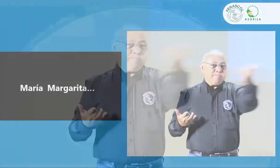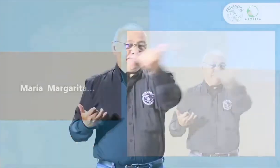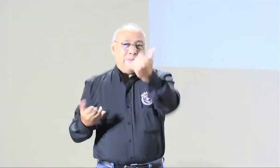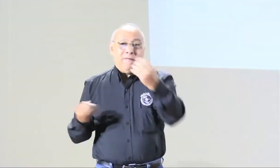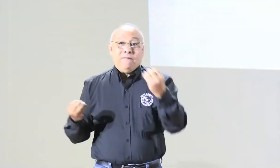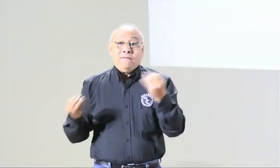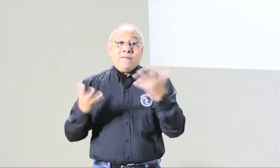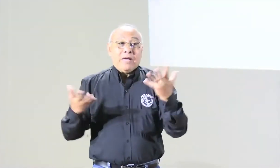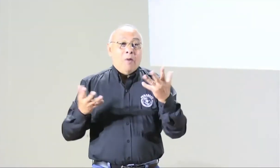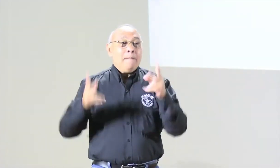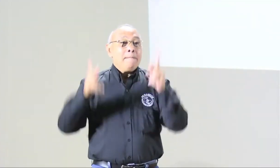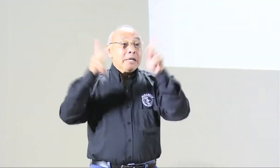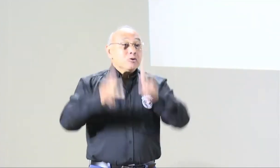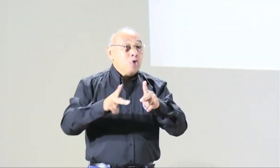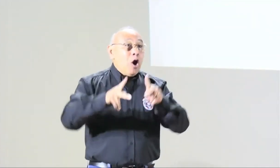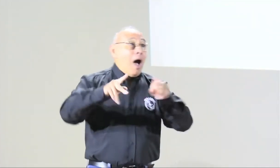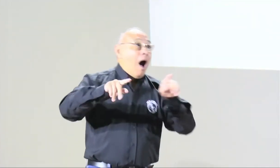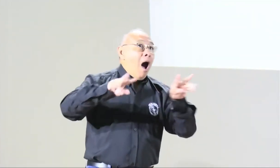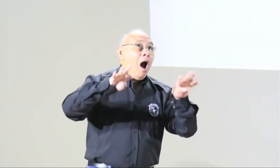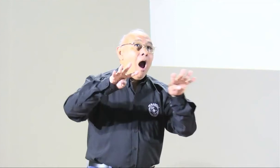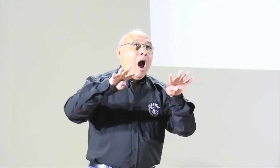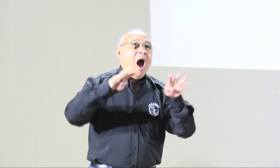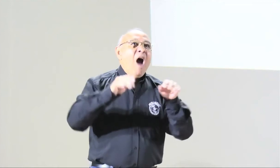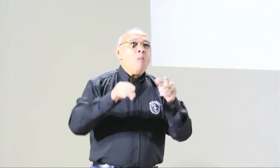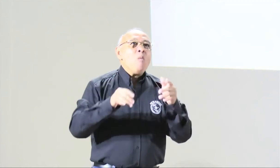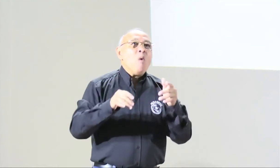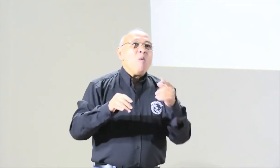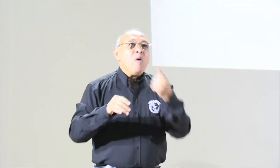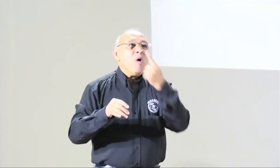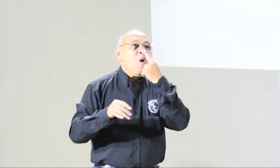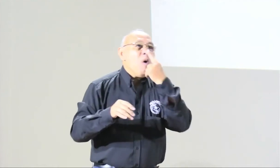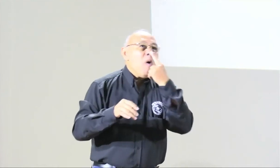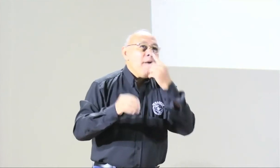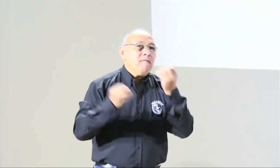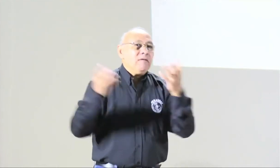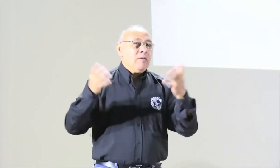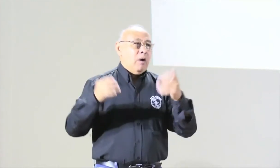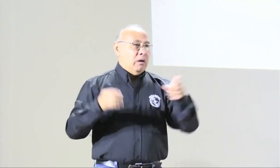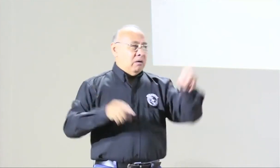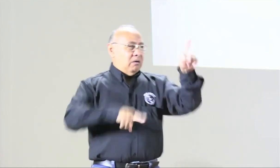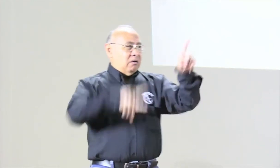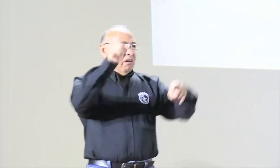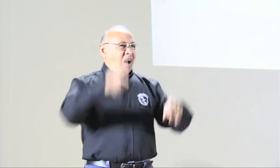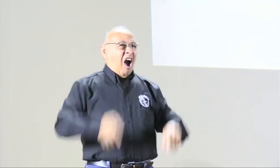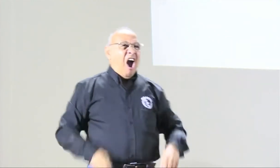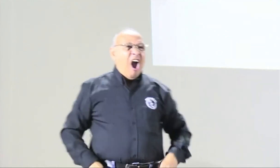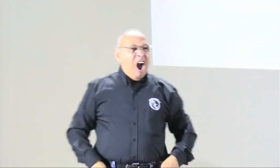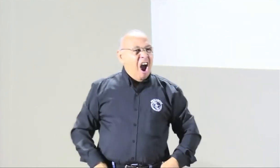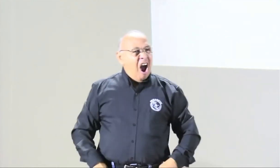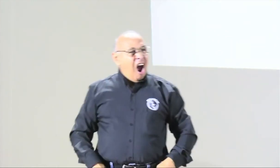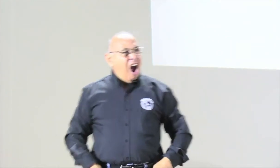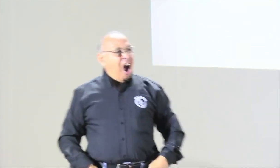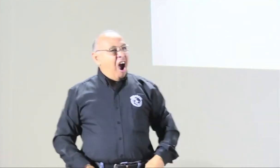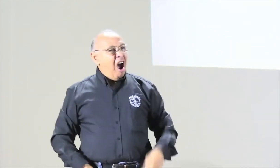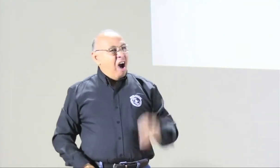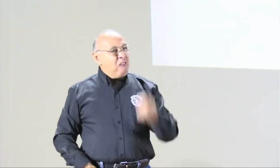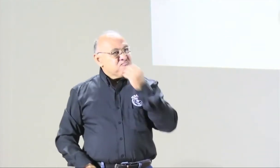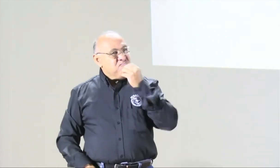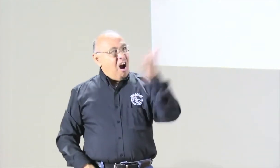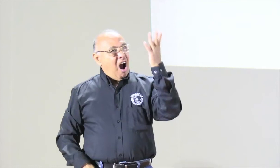estamos en vivo y en directo con muchas personas a través de Zoom. Algunos dirán,